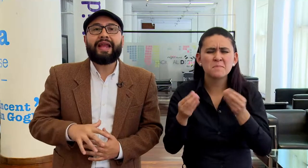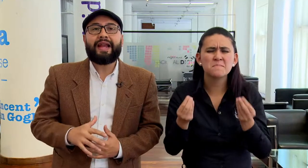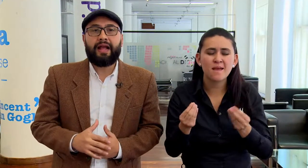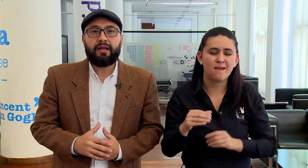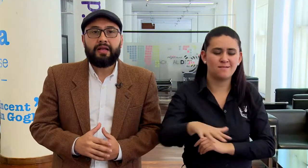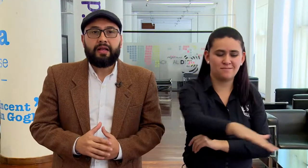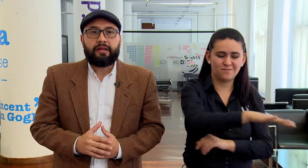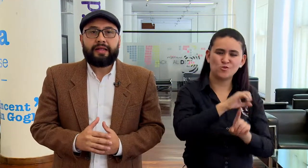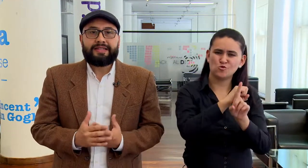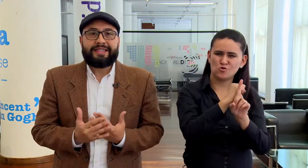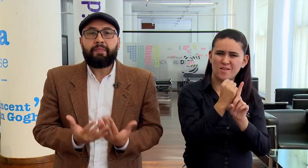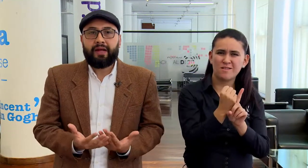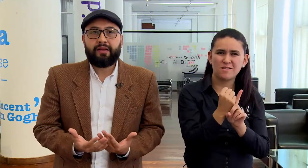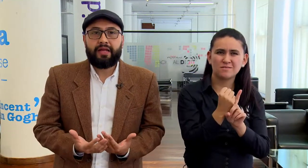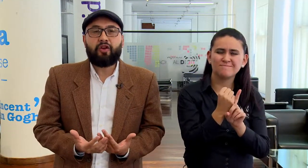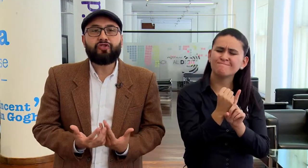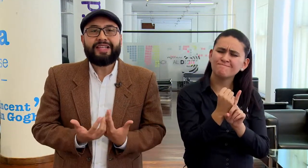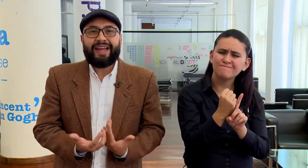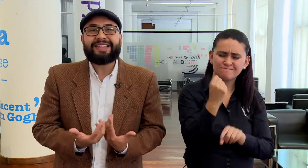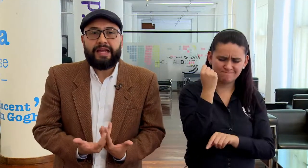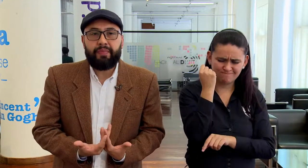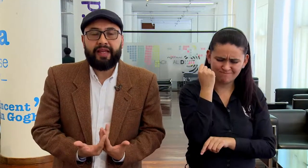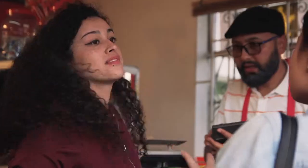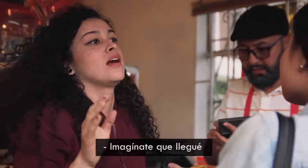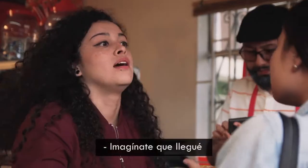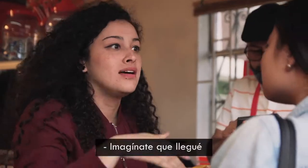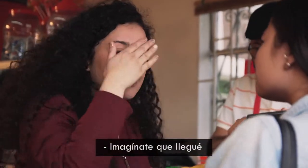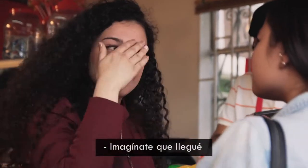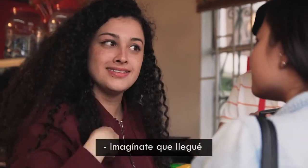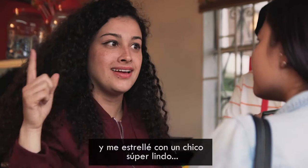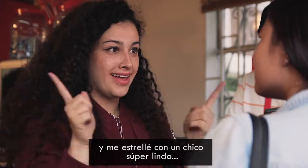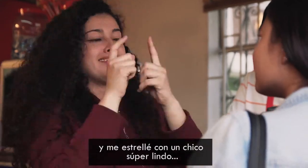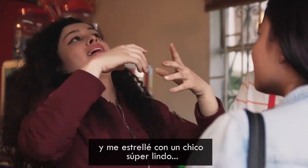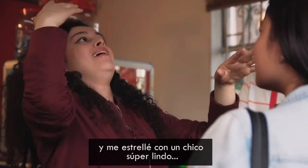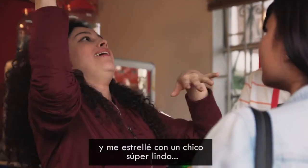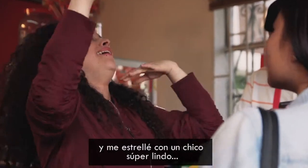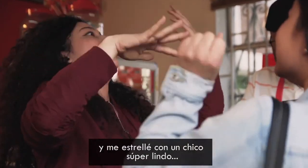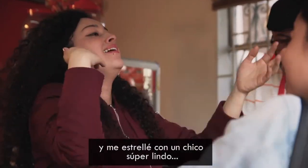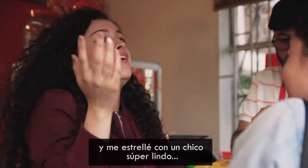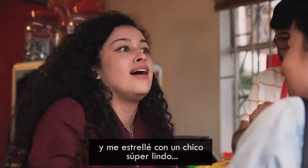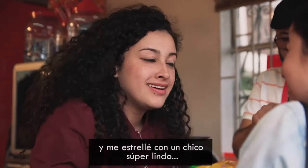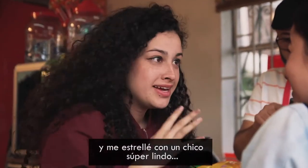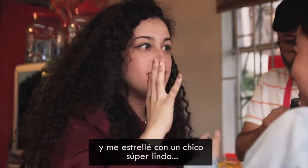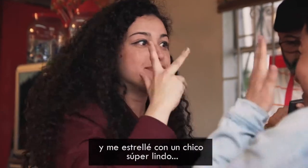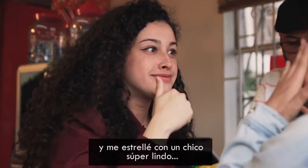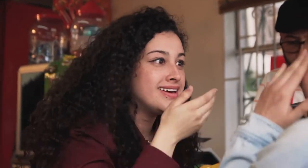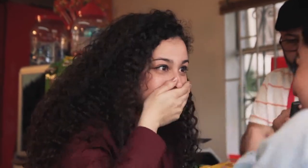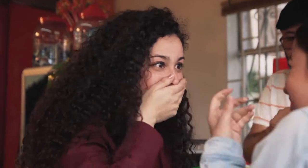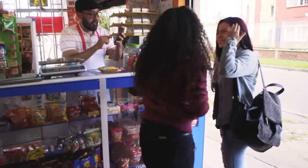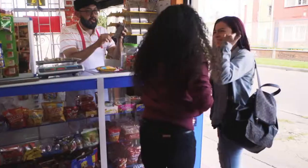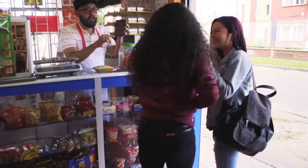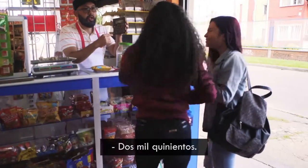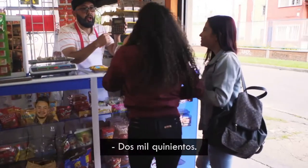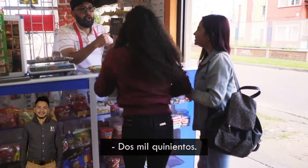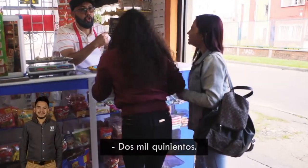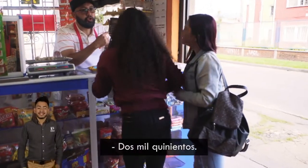comunidad en general, sepa y considere siempre que una persona en situación de discapacidad tiene los mismos derechos, tiene los mismos